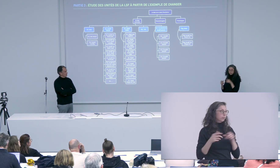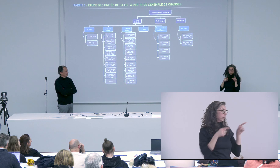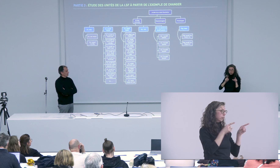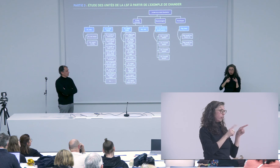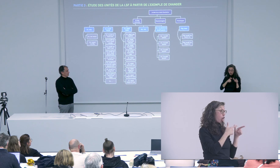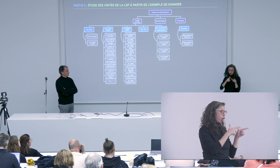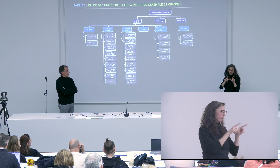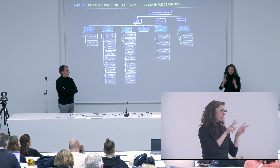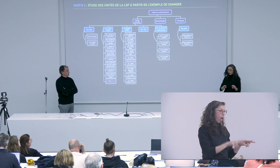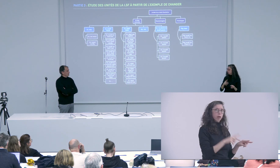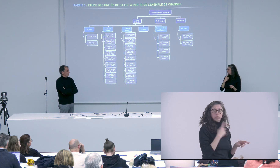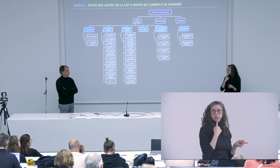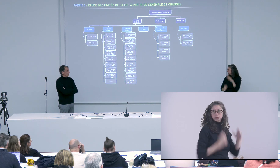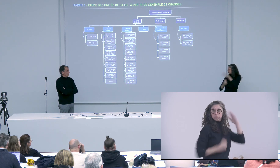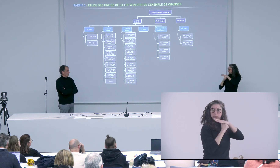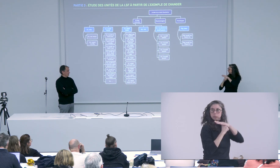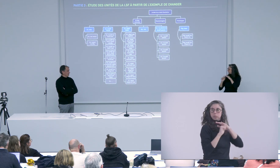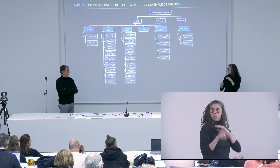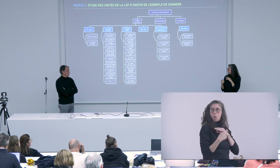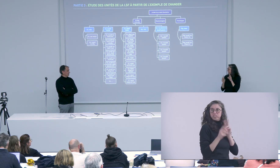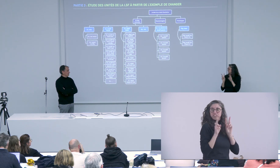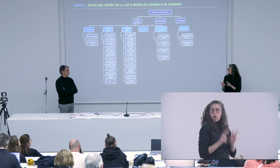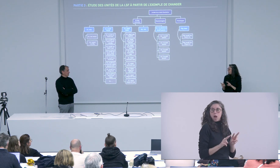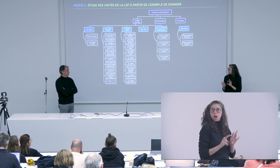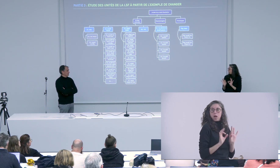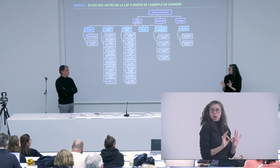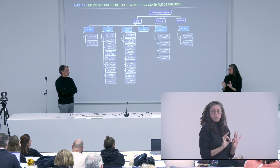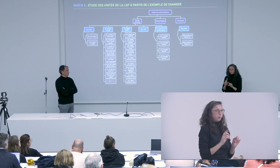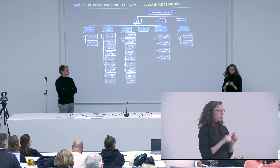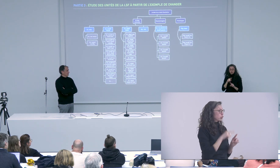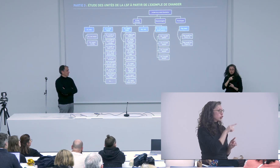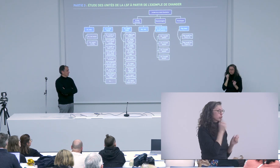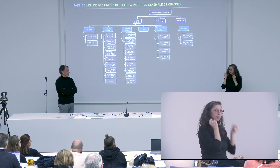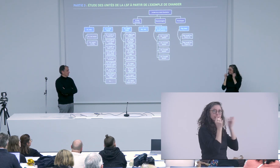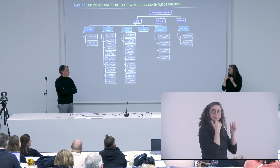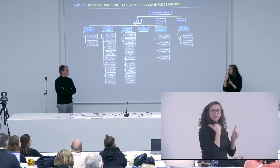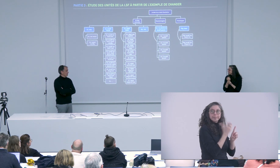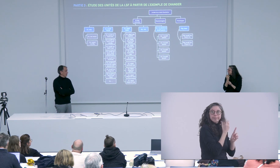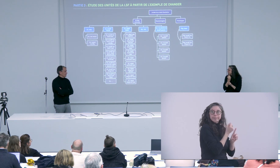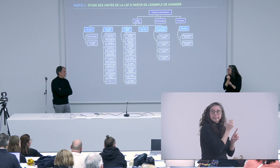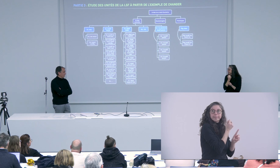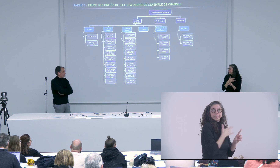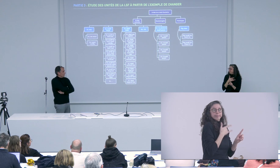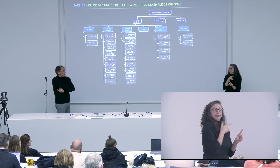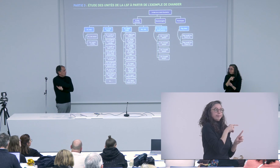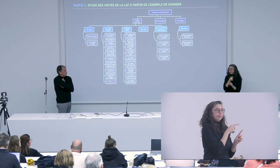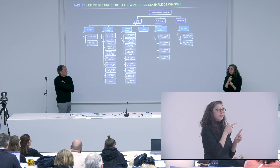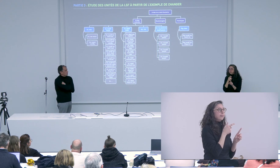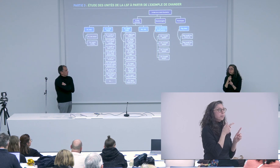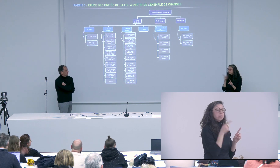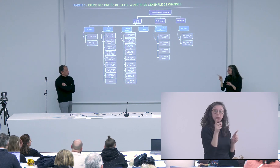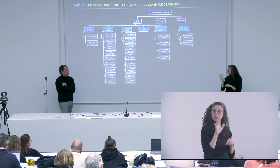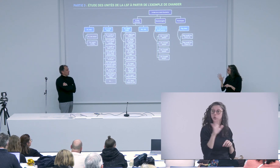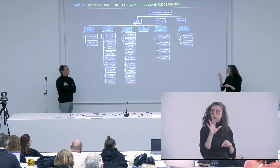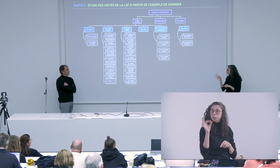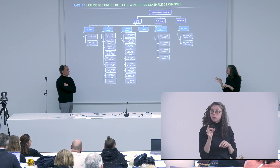personne entendante je vais réduire mon niveau là on est dans deux niveaux de langue naturel et complètement réel c'est ça